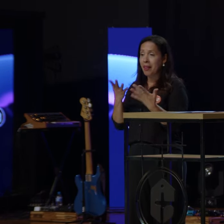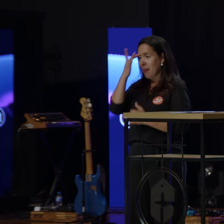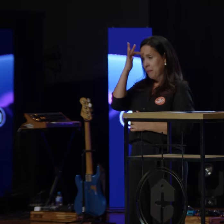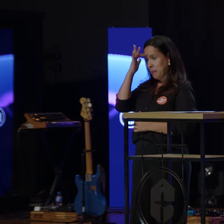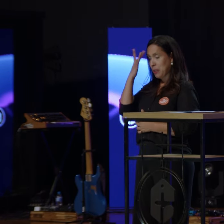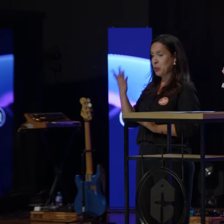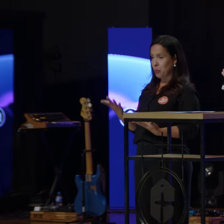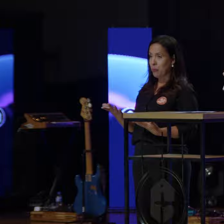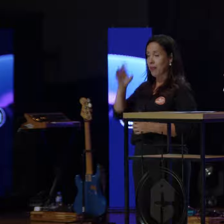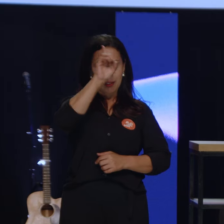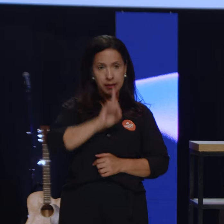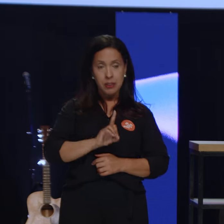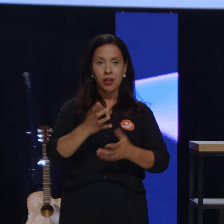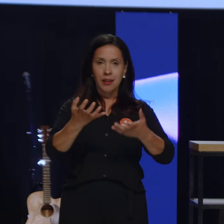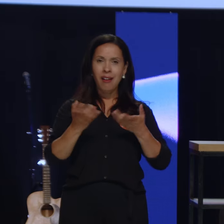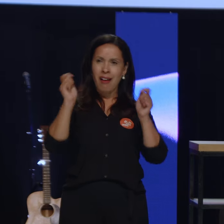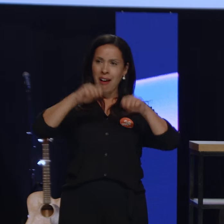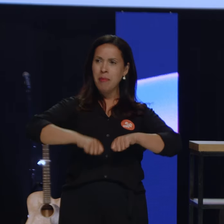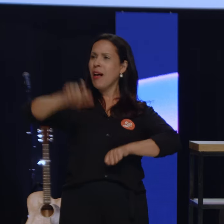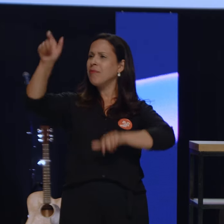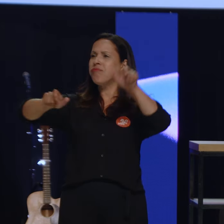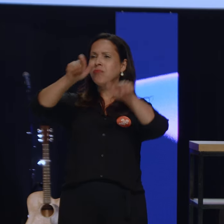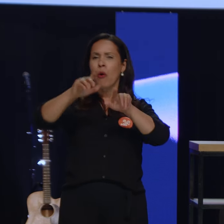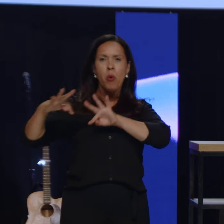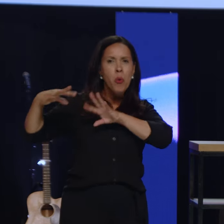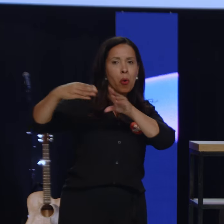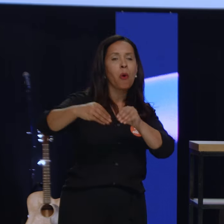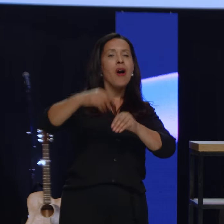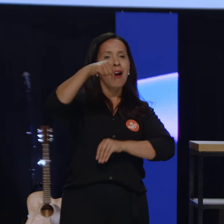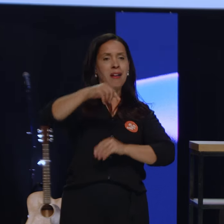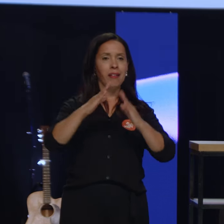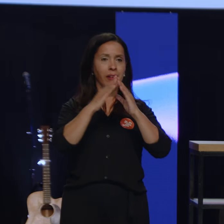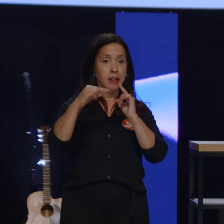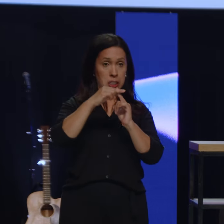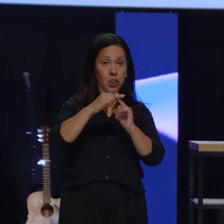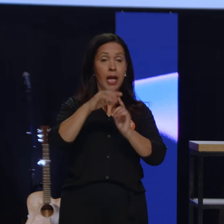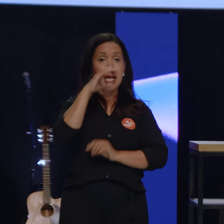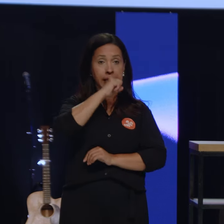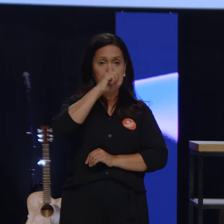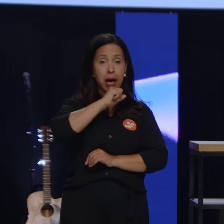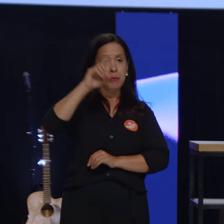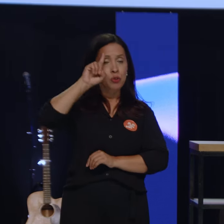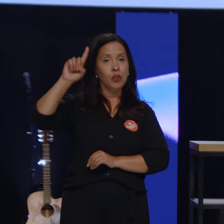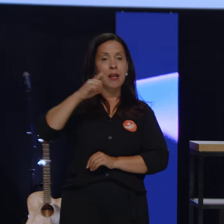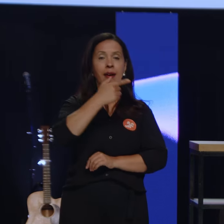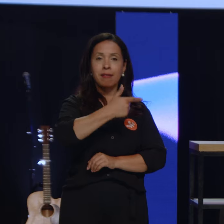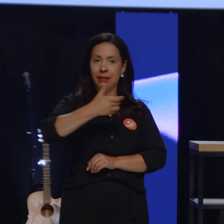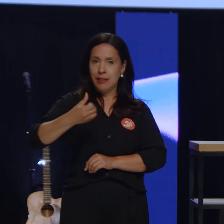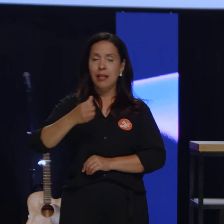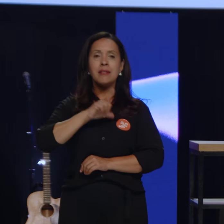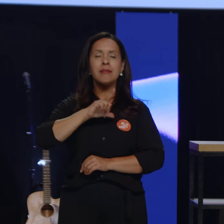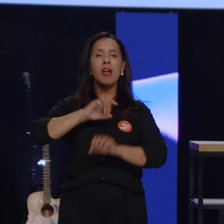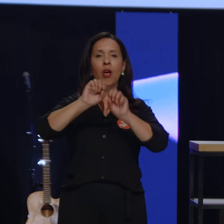capacitar toda a igreja. Na próxima, sábado, dia 26, nós teremos um workshop com um pastor